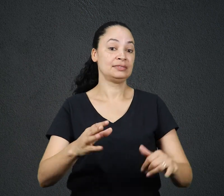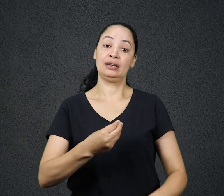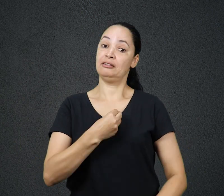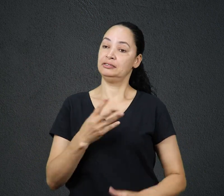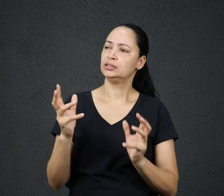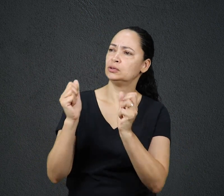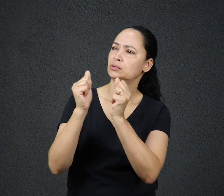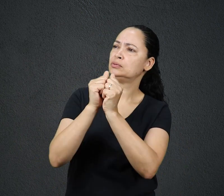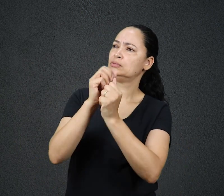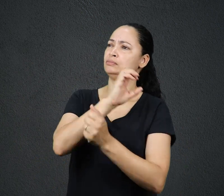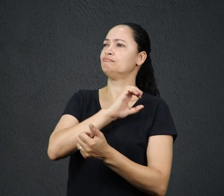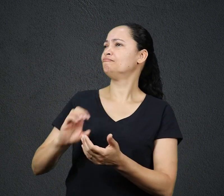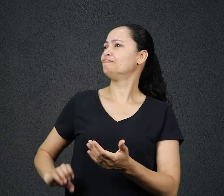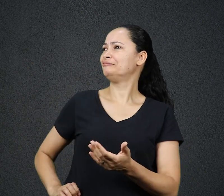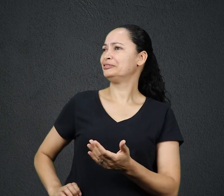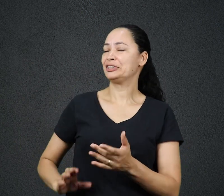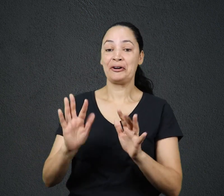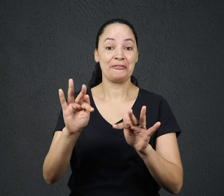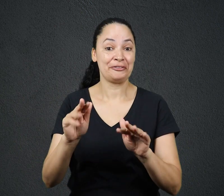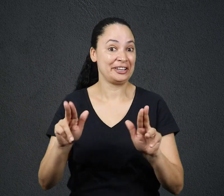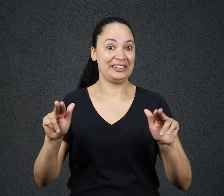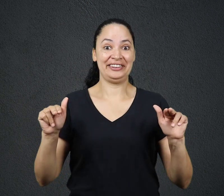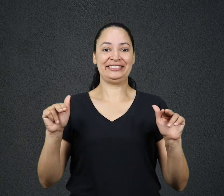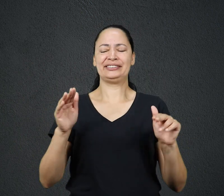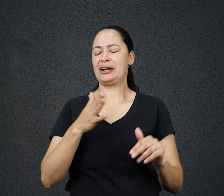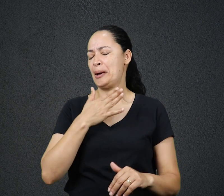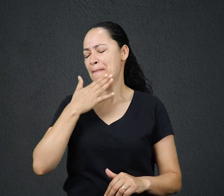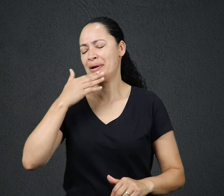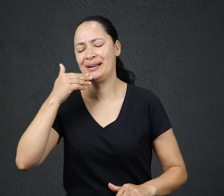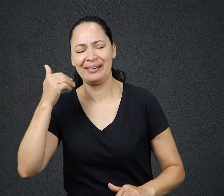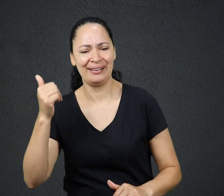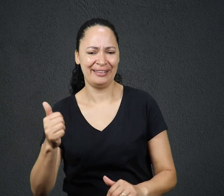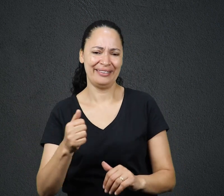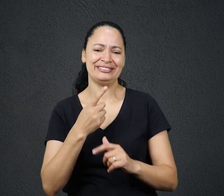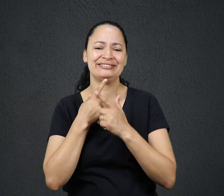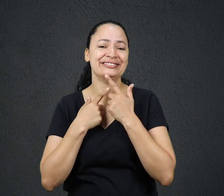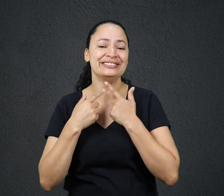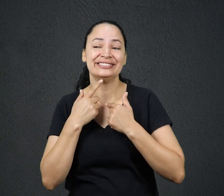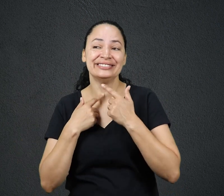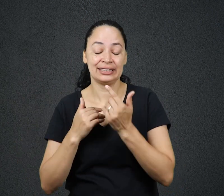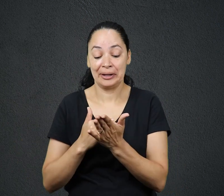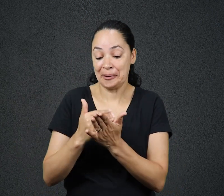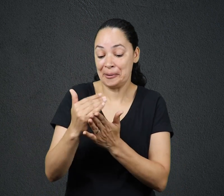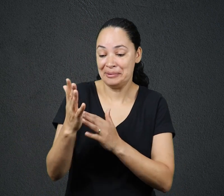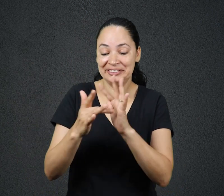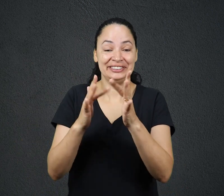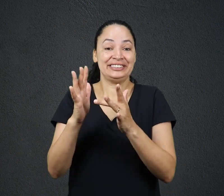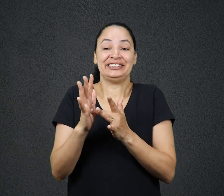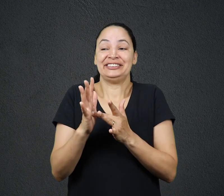vida com Cristo, que jamais acaba, é a melhor que se pode desejar Ela começa em Cristo e só pode